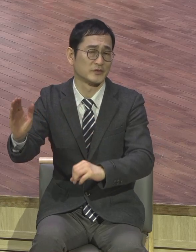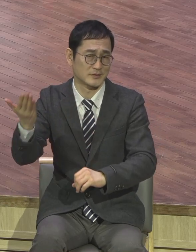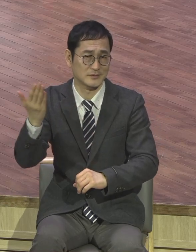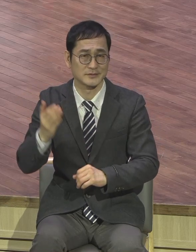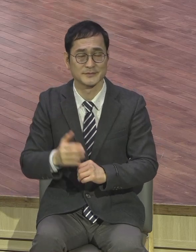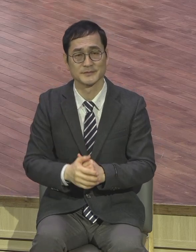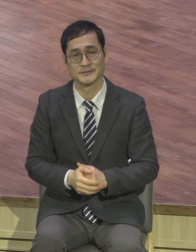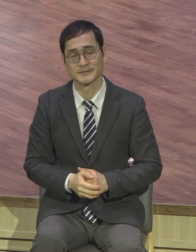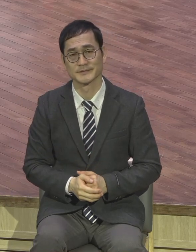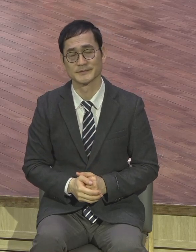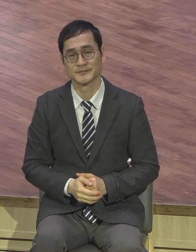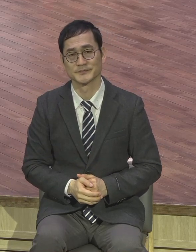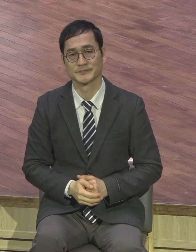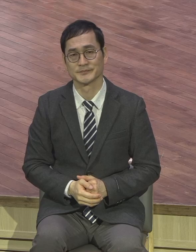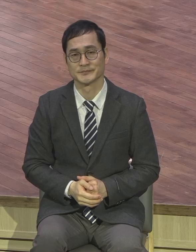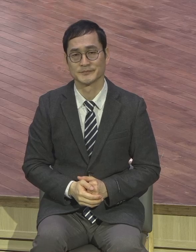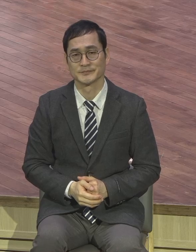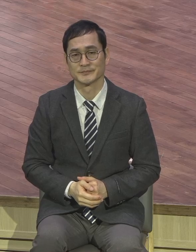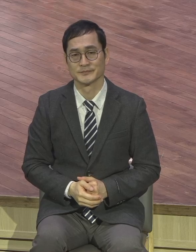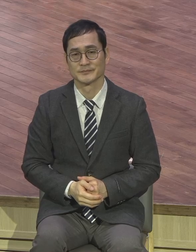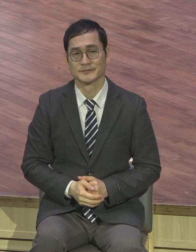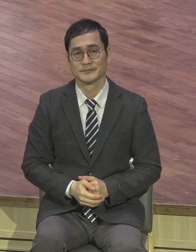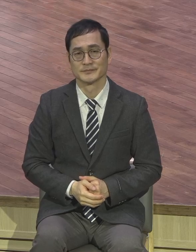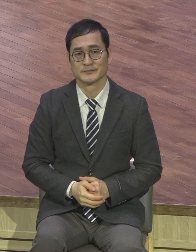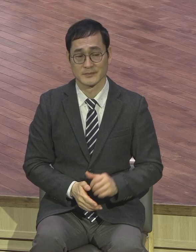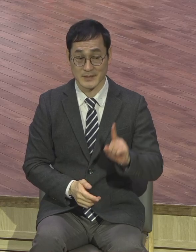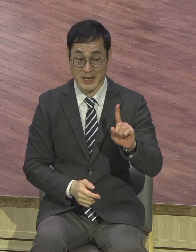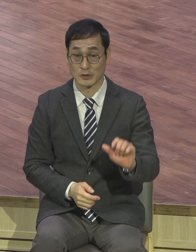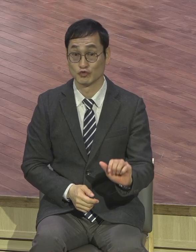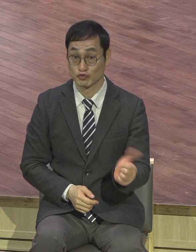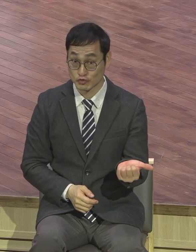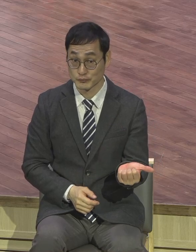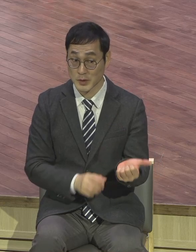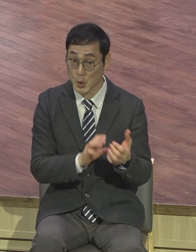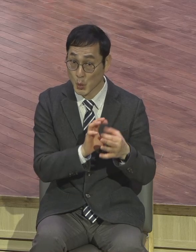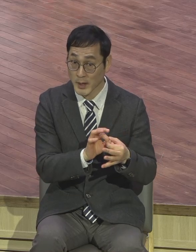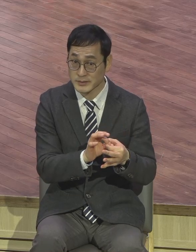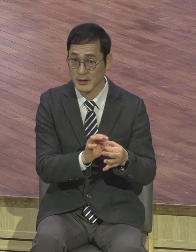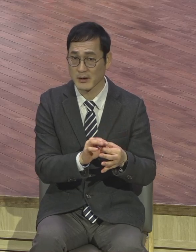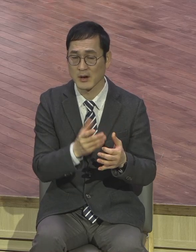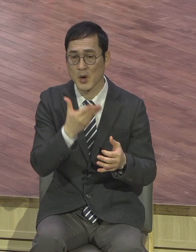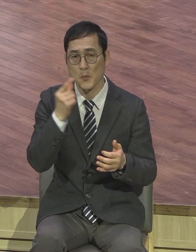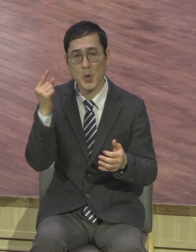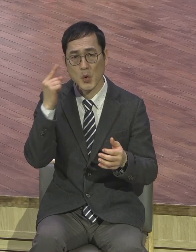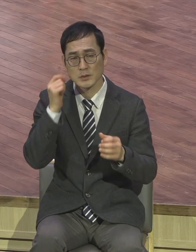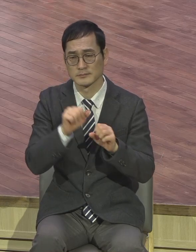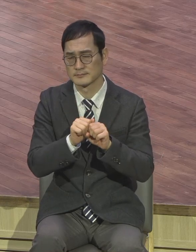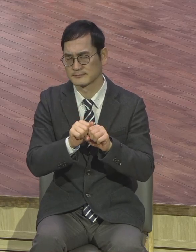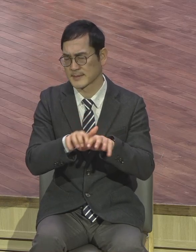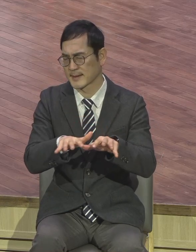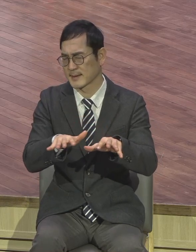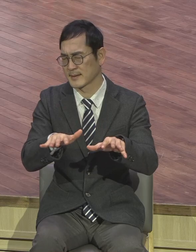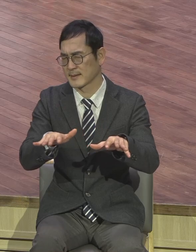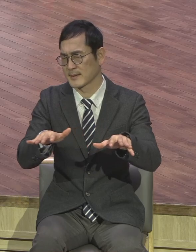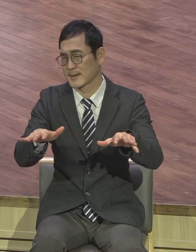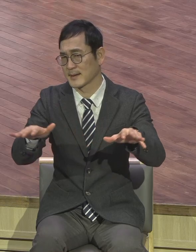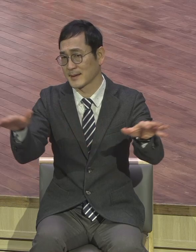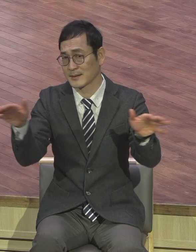일어났다라는 것입니다. 내가 하나 죽었어. 서대반 집사 서대반 집사 2000년 동안 서대반 집사입니다. 얼마나